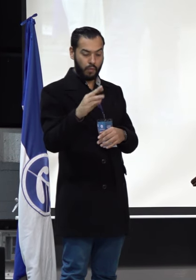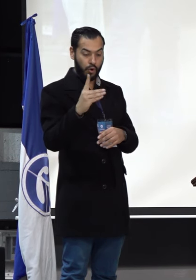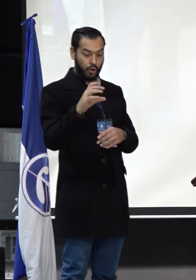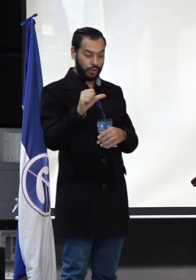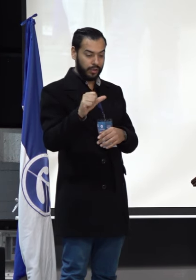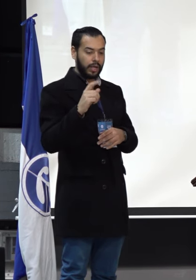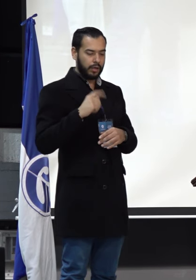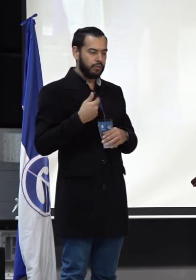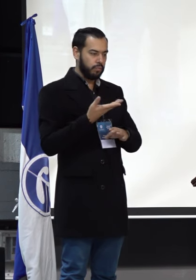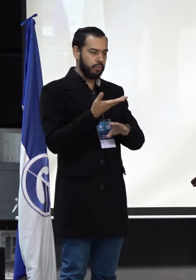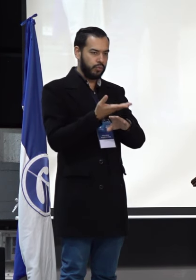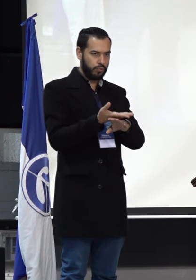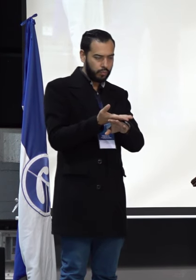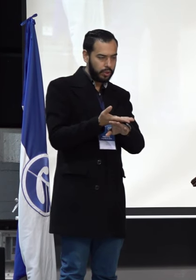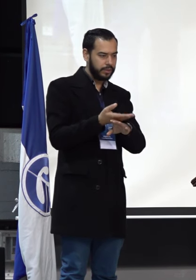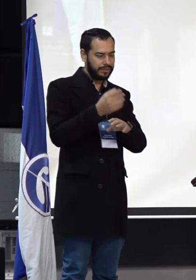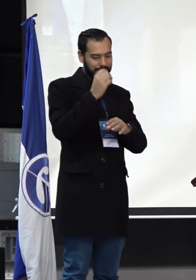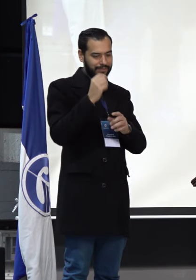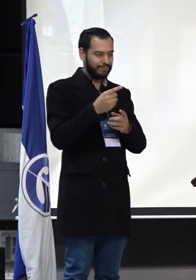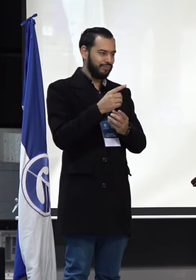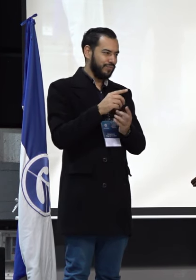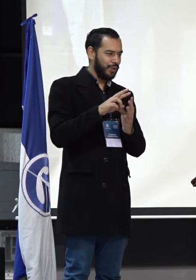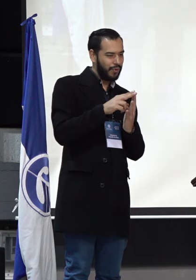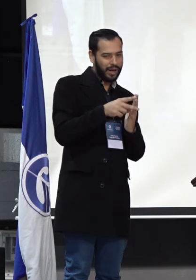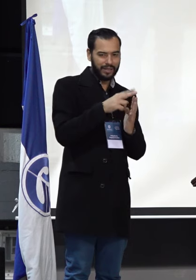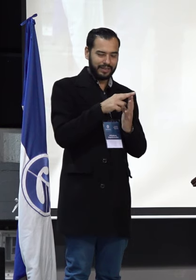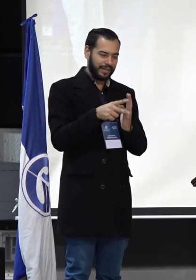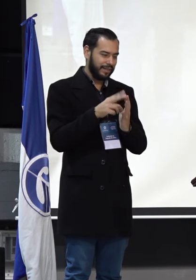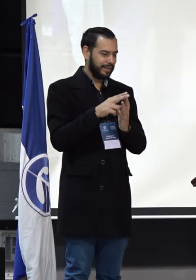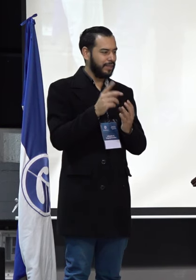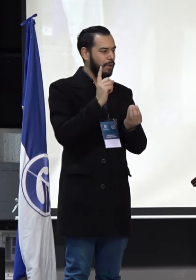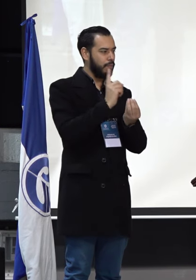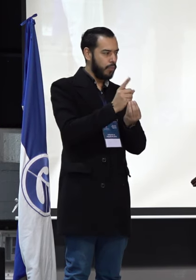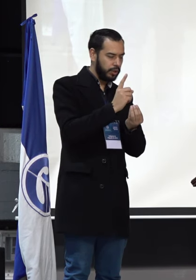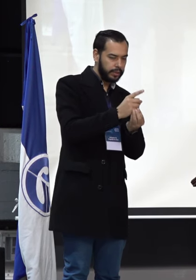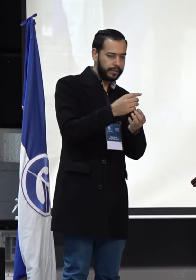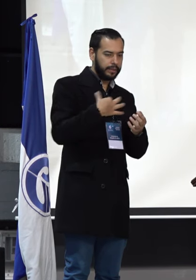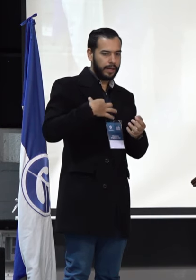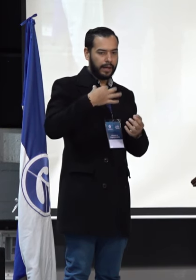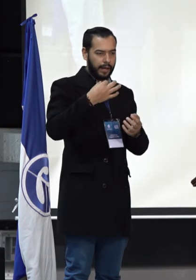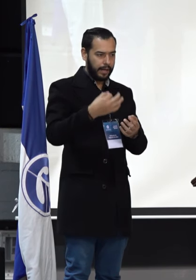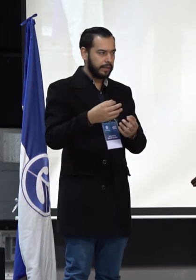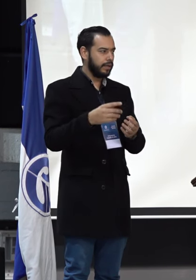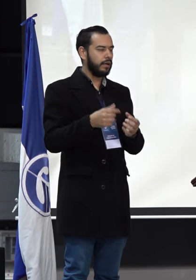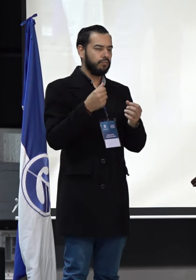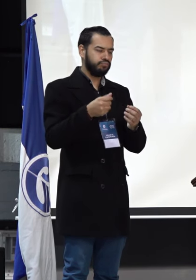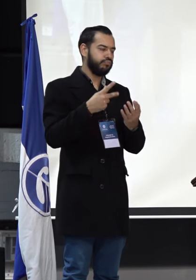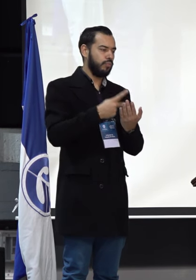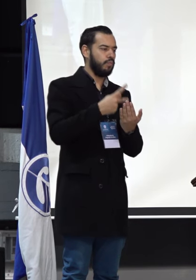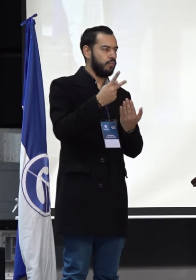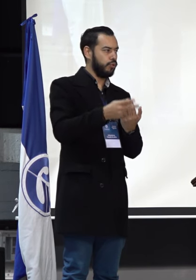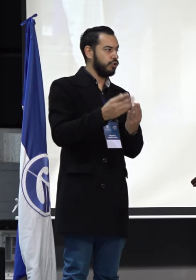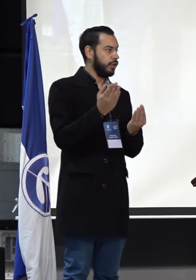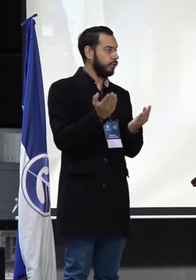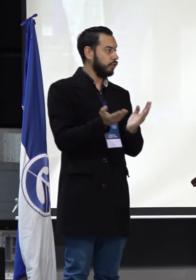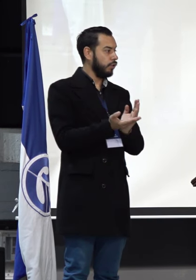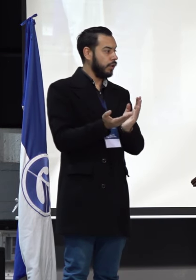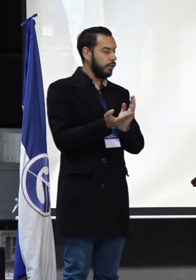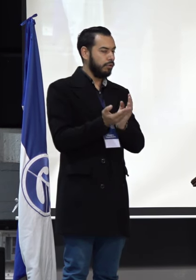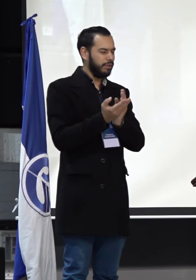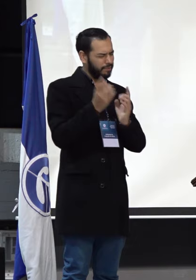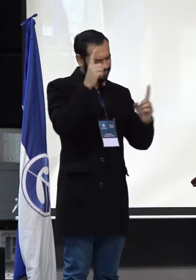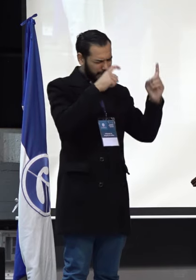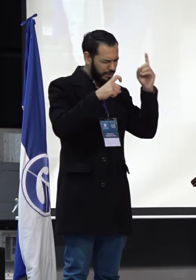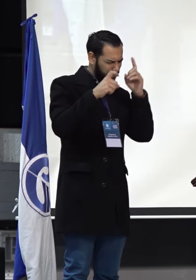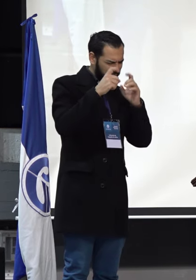de educación alternativa y pedagógica política y ética que tiene que ver con la consolidación de un proyecto educativo, donde se busque la reflexión,